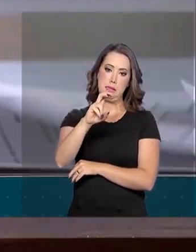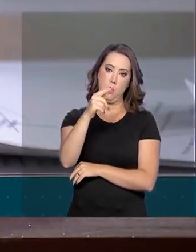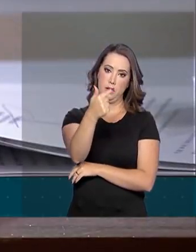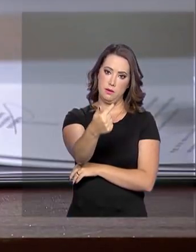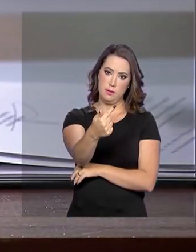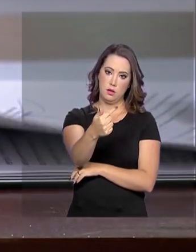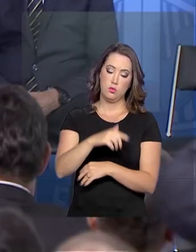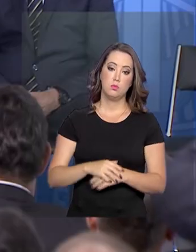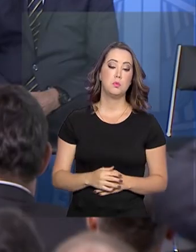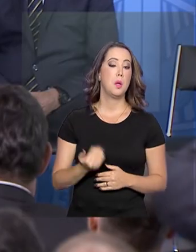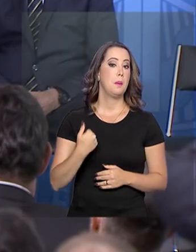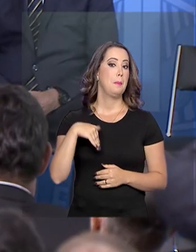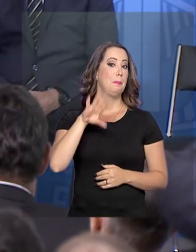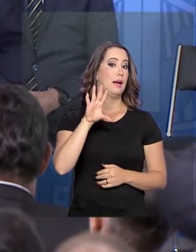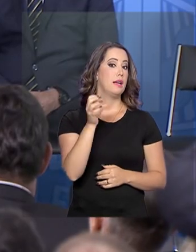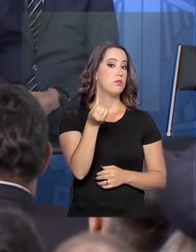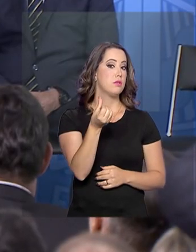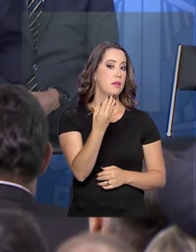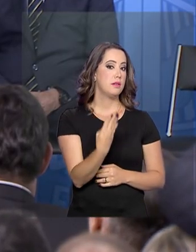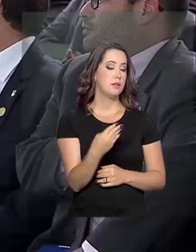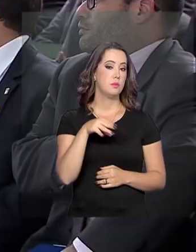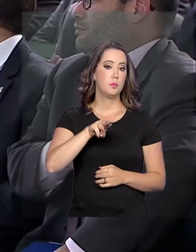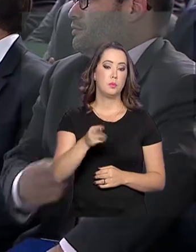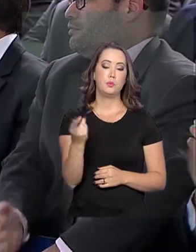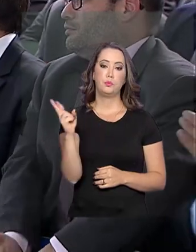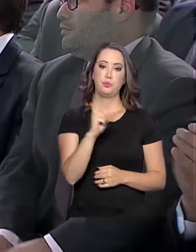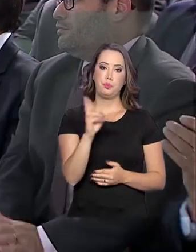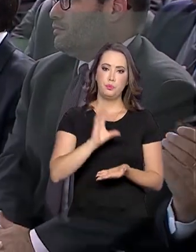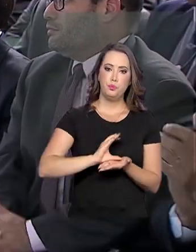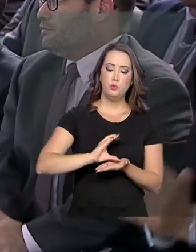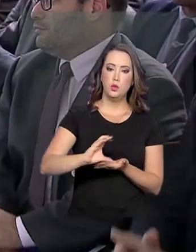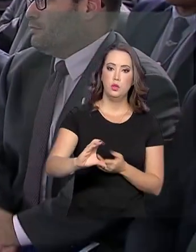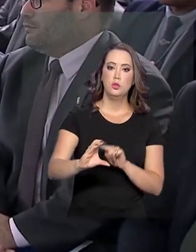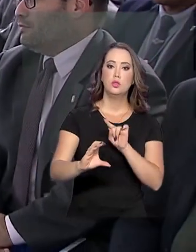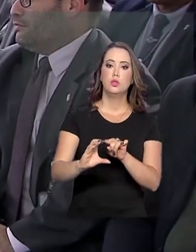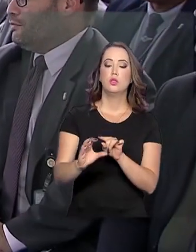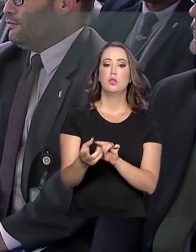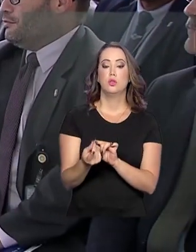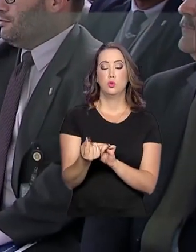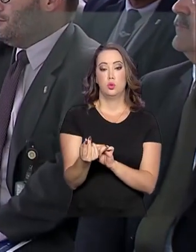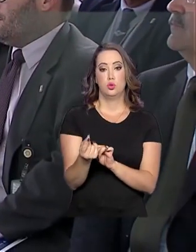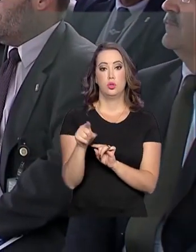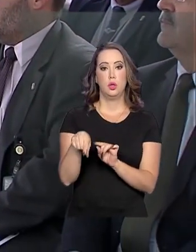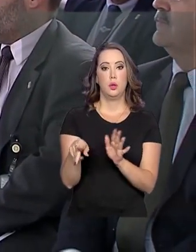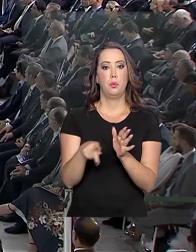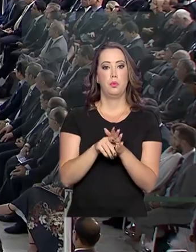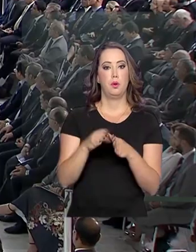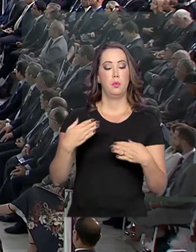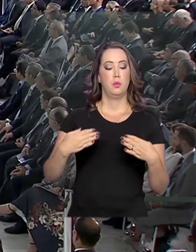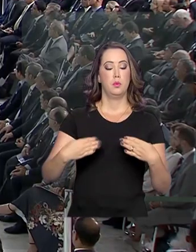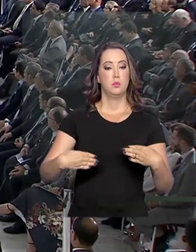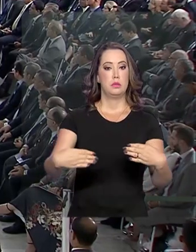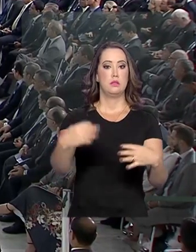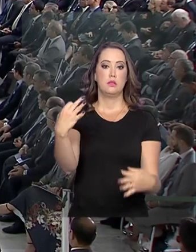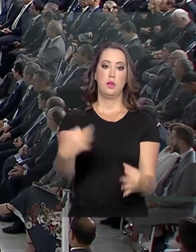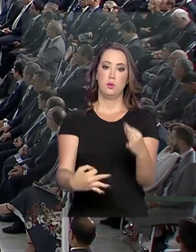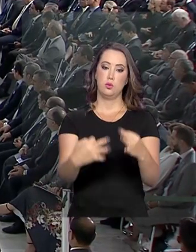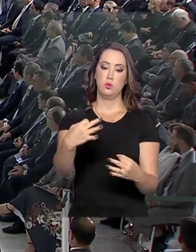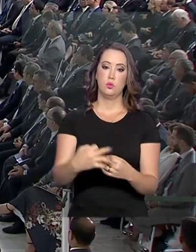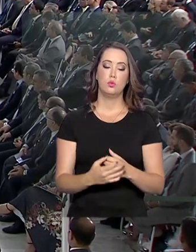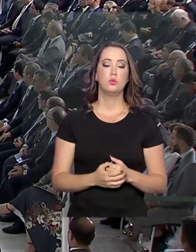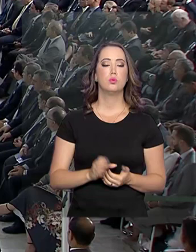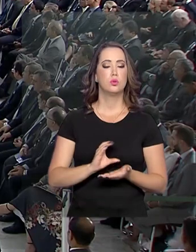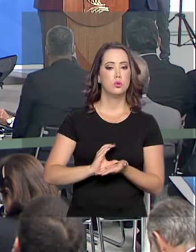receberam mais de 64 milhões de reais do Fundo dos Direitos Difusos do Ministério da Justiça. O repasse vai